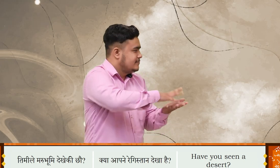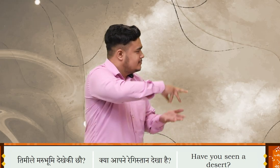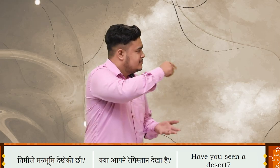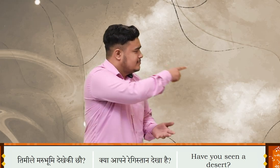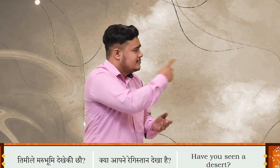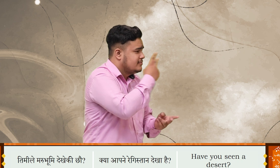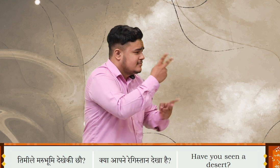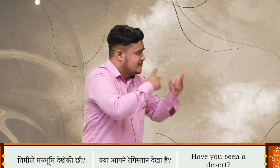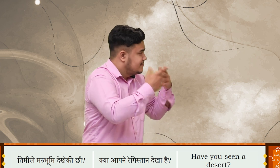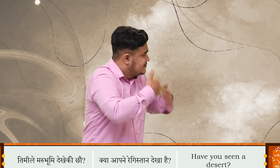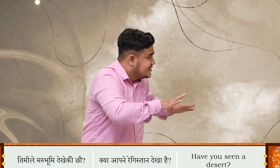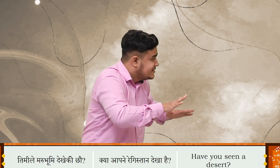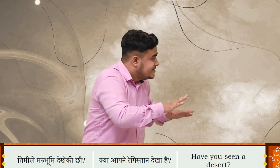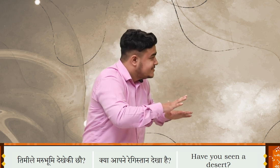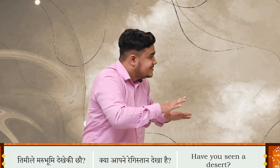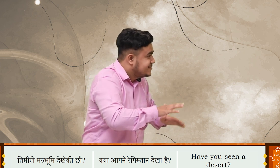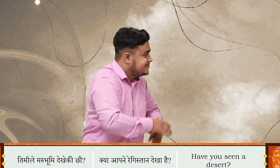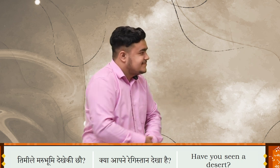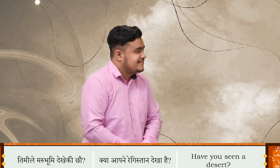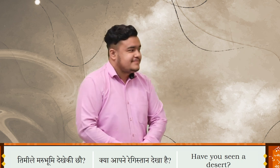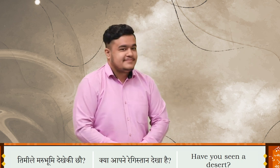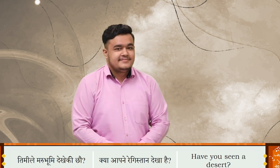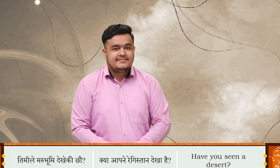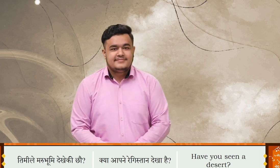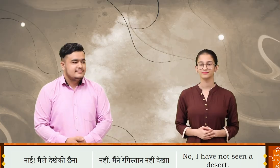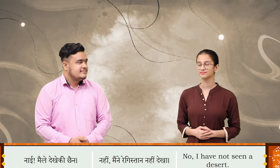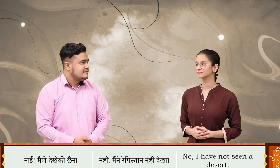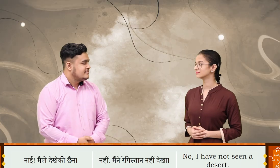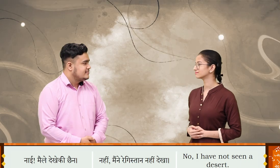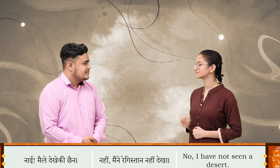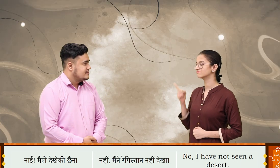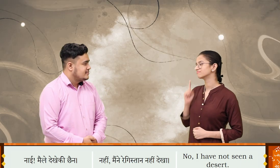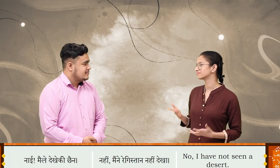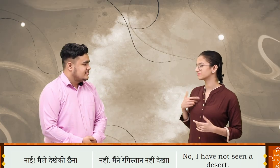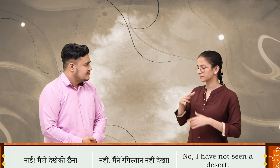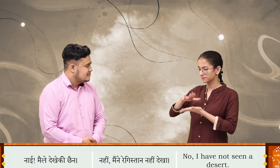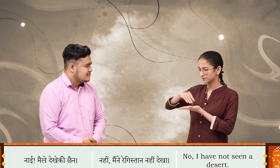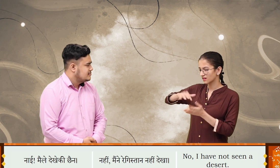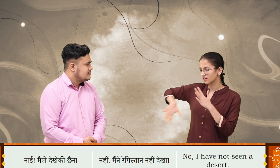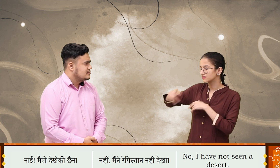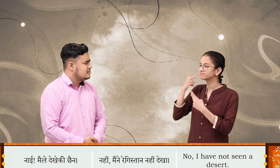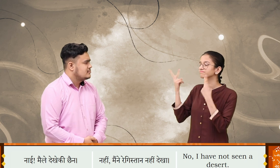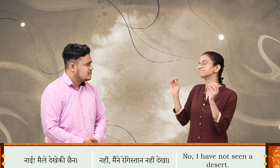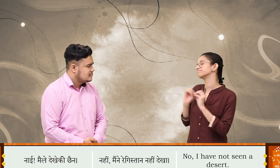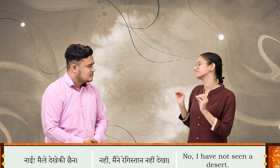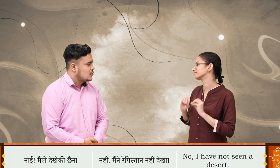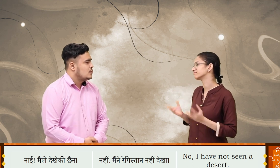तिम्ले मरू भूमी देखेगा चाओ नाई मैं ले देखे को चाई ना